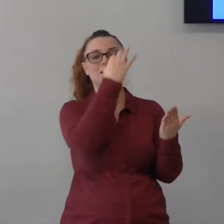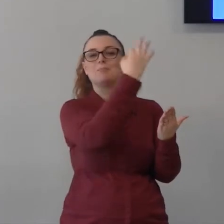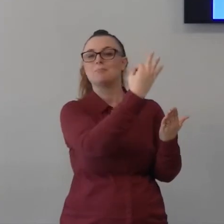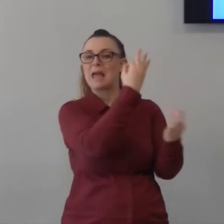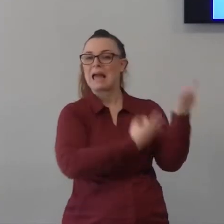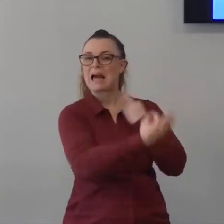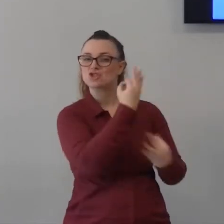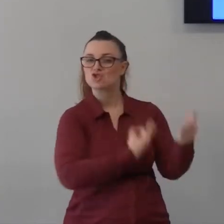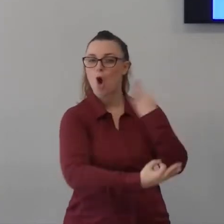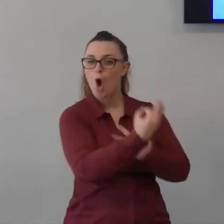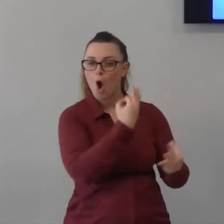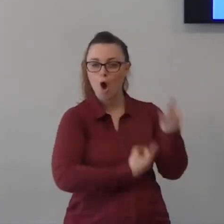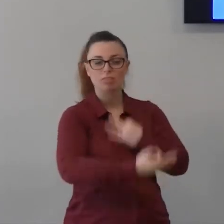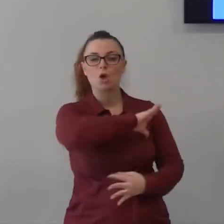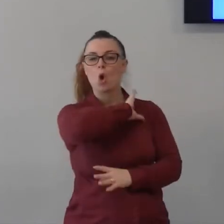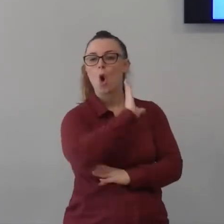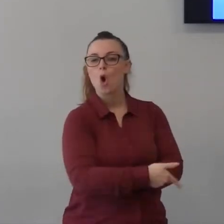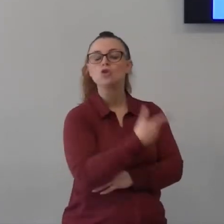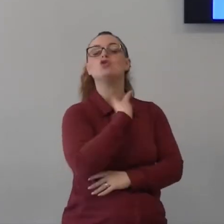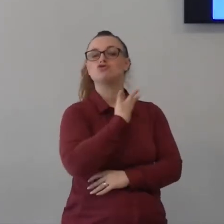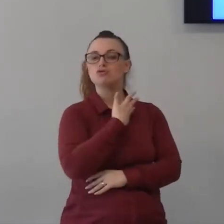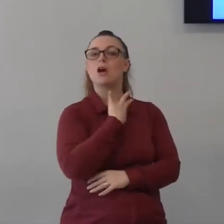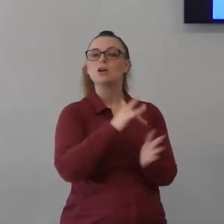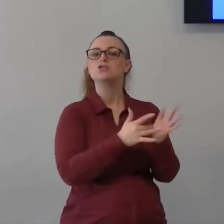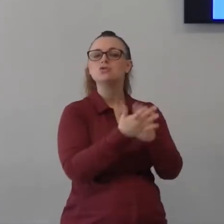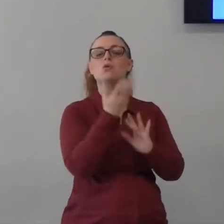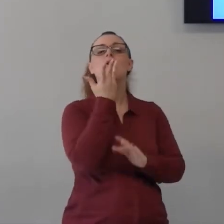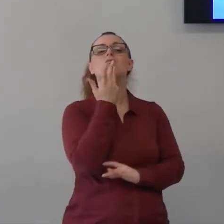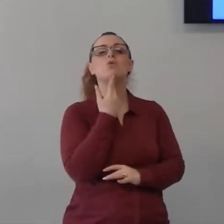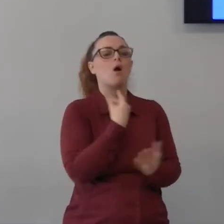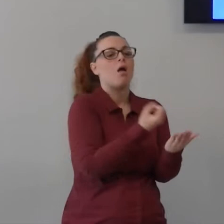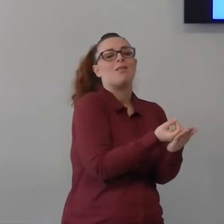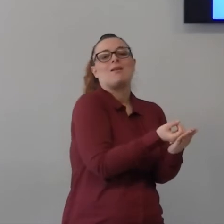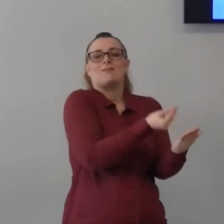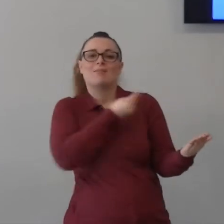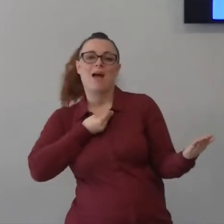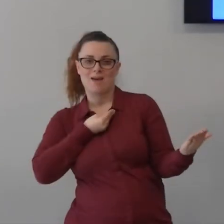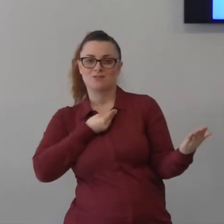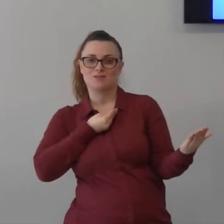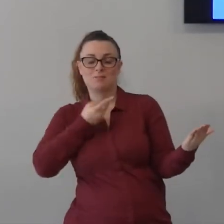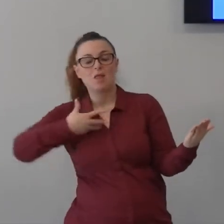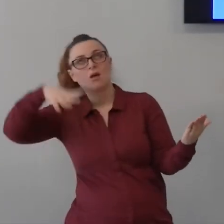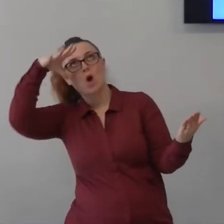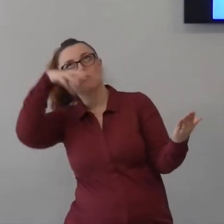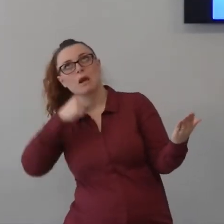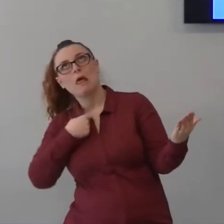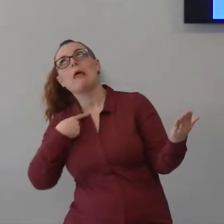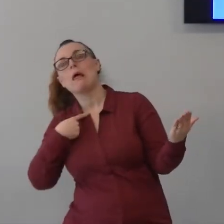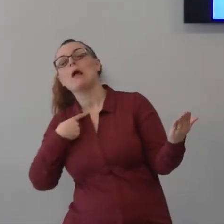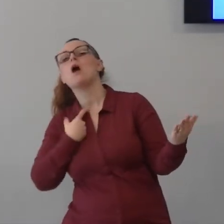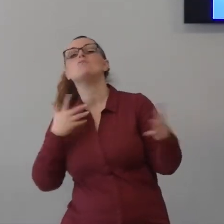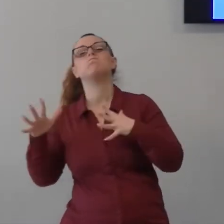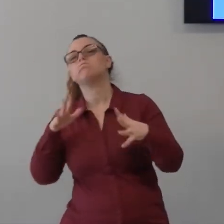cose che Gesù ha fatto e che vuole che noi facciamo che cosa significa questo se tu sei spaventato se tu sei